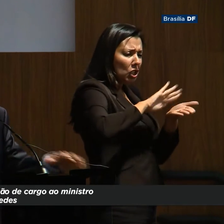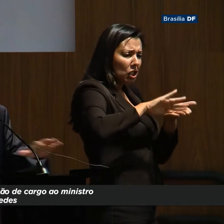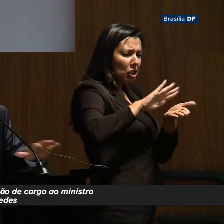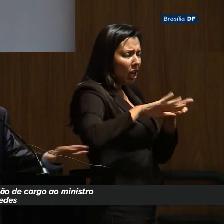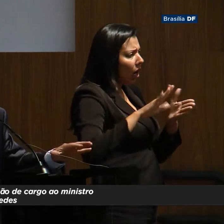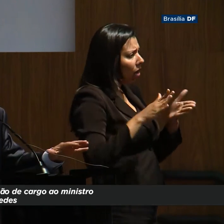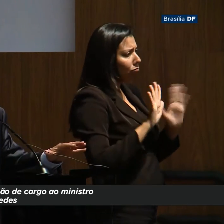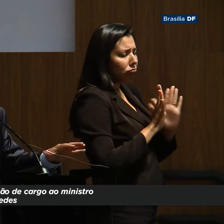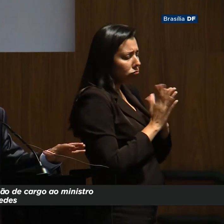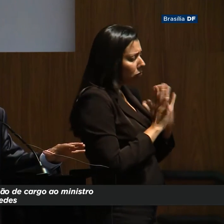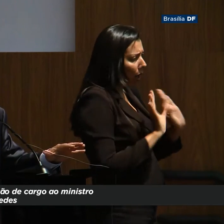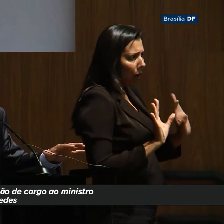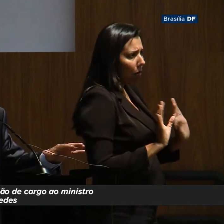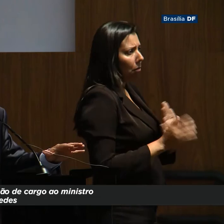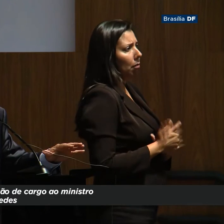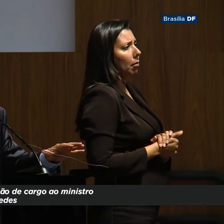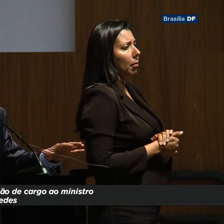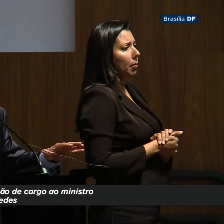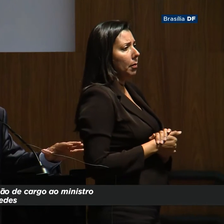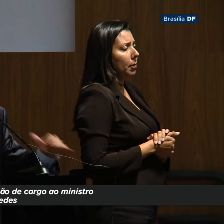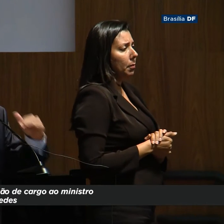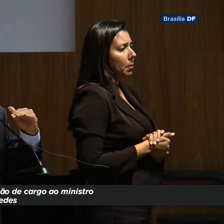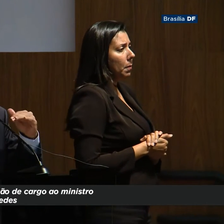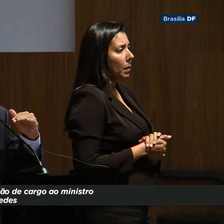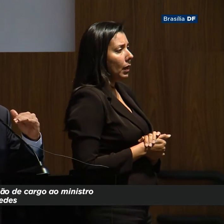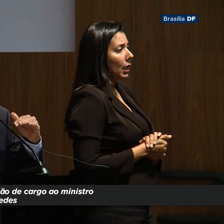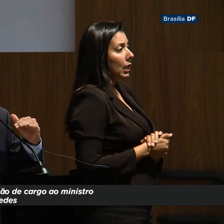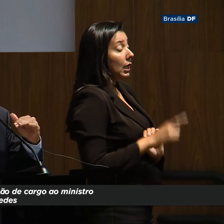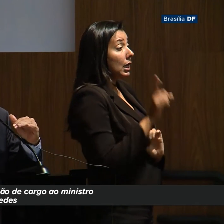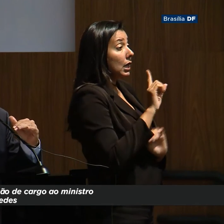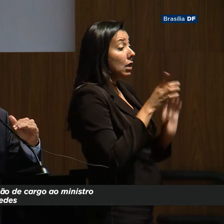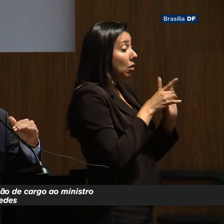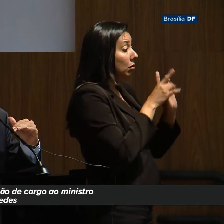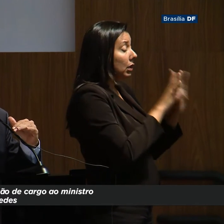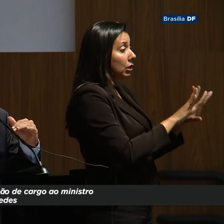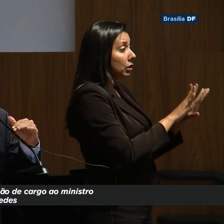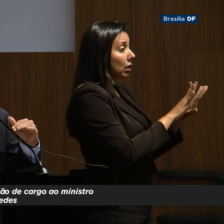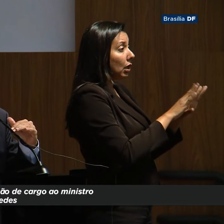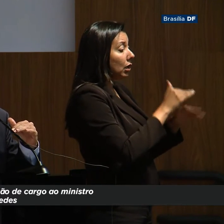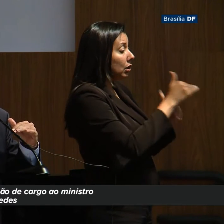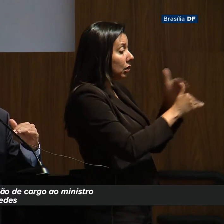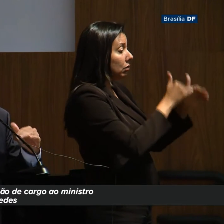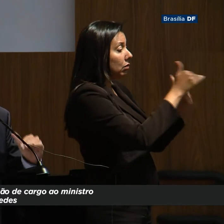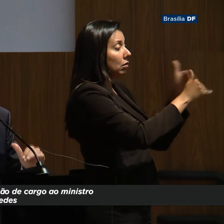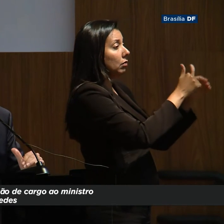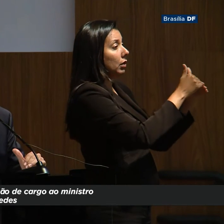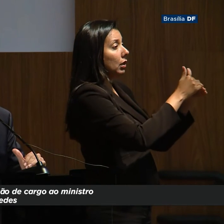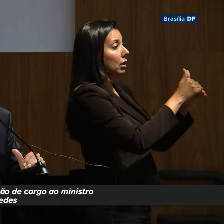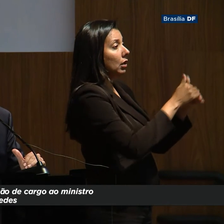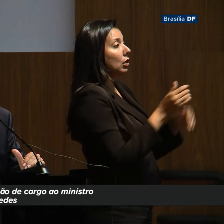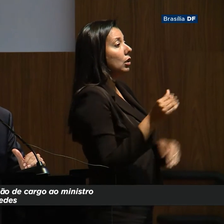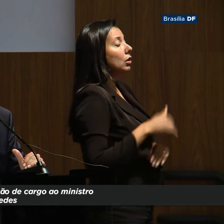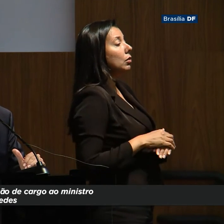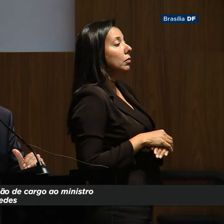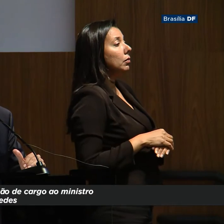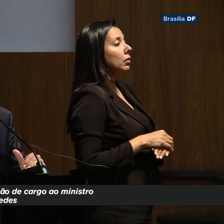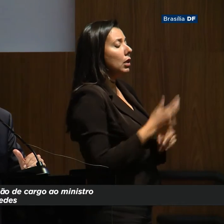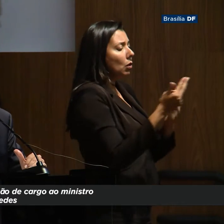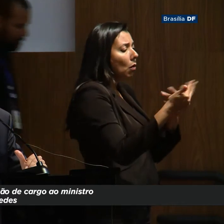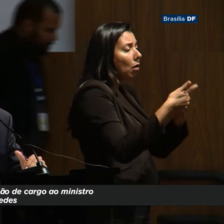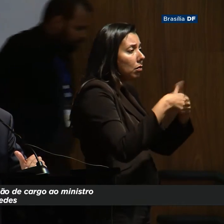sangrar, nada disso. é não deixar se expandir no ritmo que estava se expandindo,